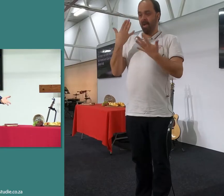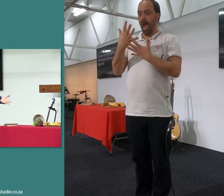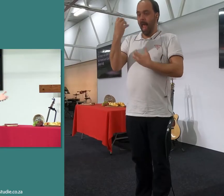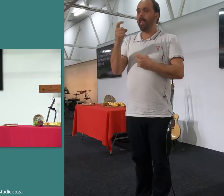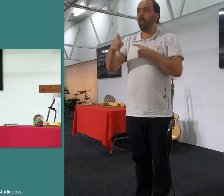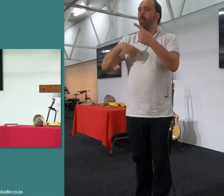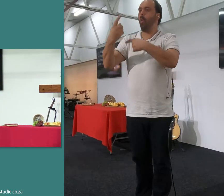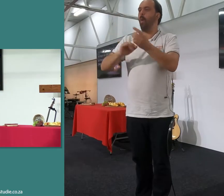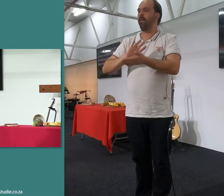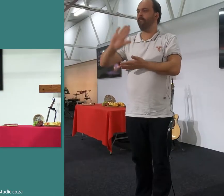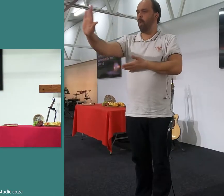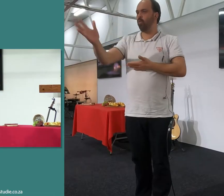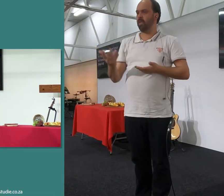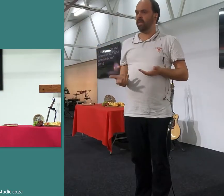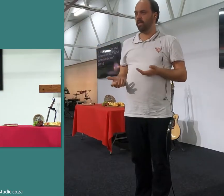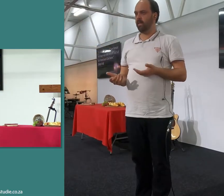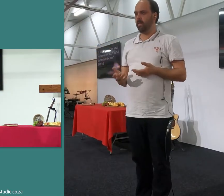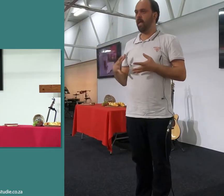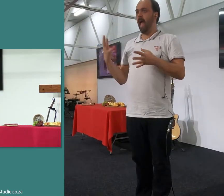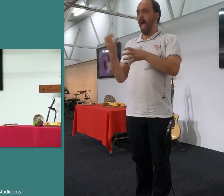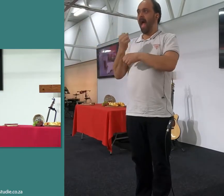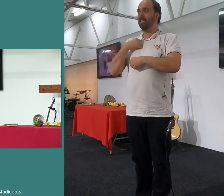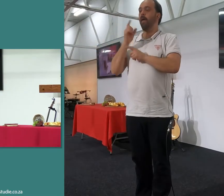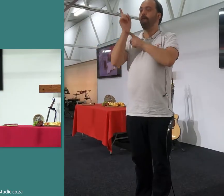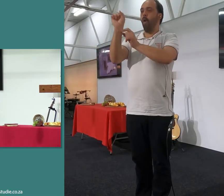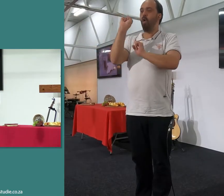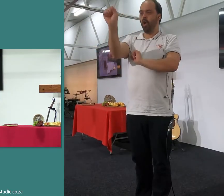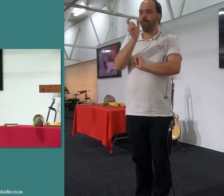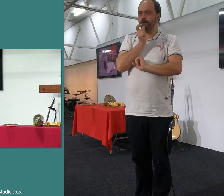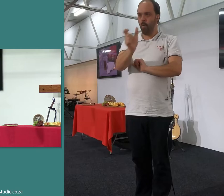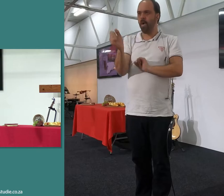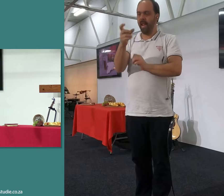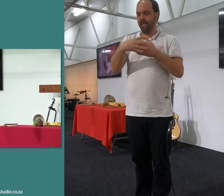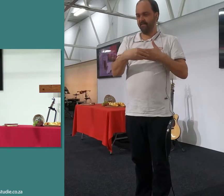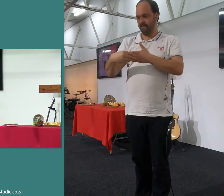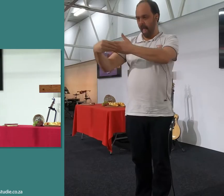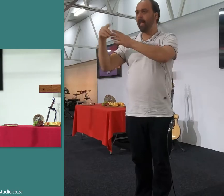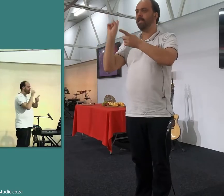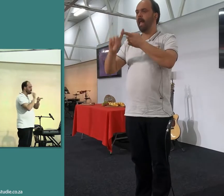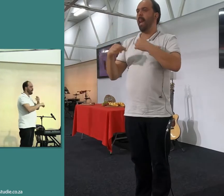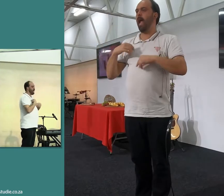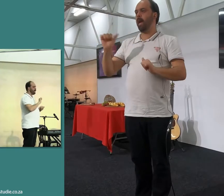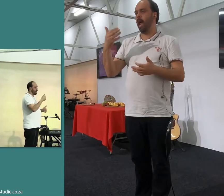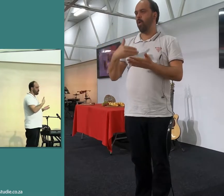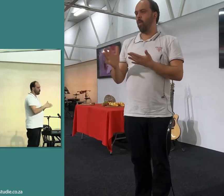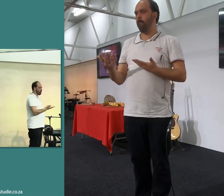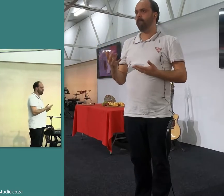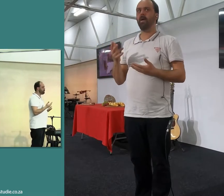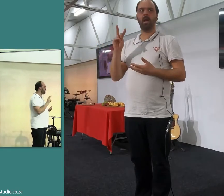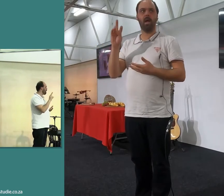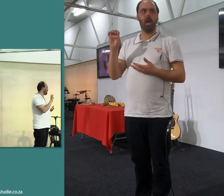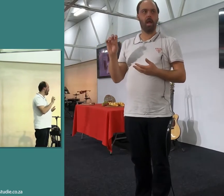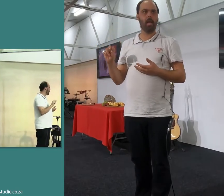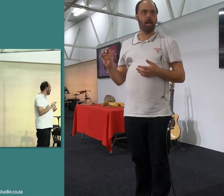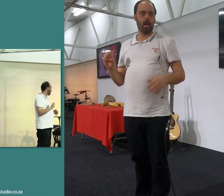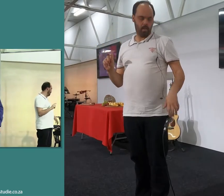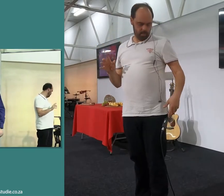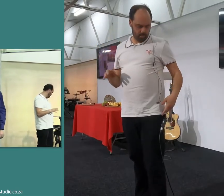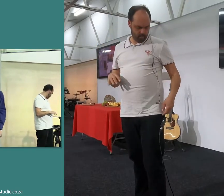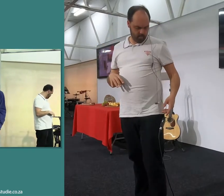dit kom net as ek die weg volg, van die woord van die heren, nou met dit in gedachte, waar is kenneville, kenneville, jylle kan voorkom staan, ek wil net vraag, dat